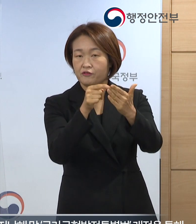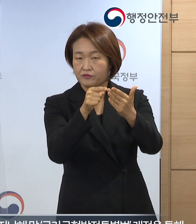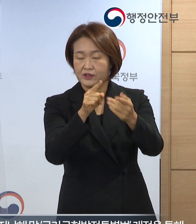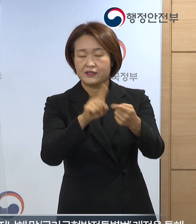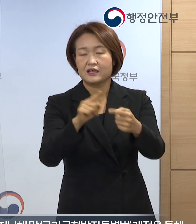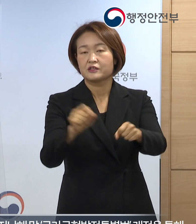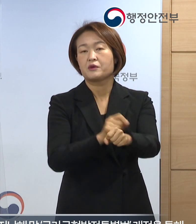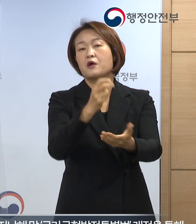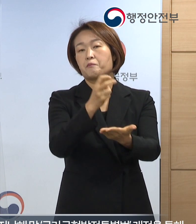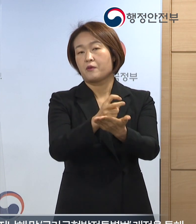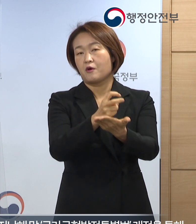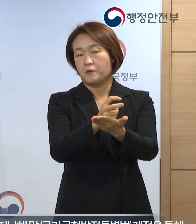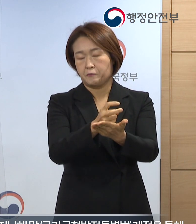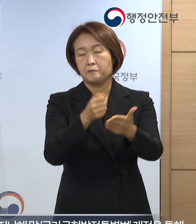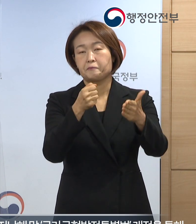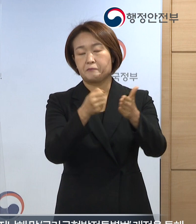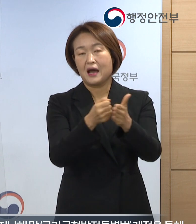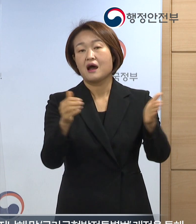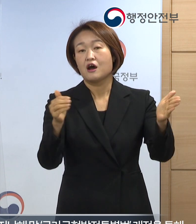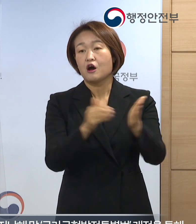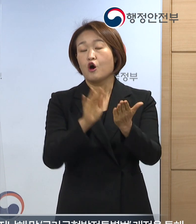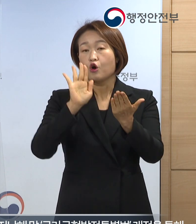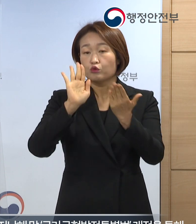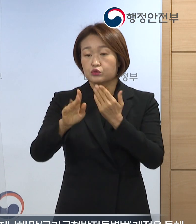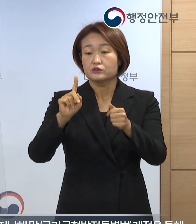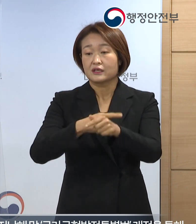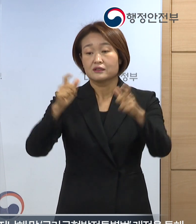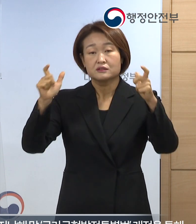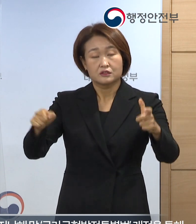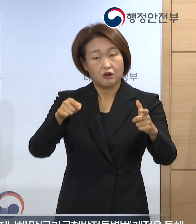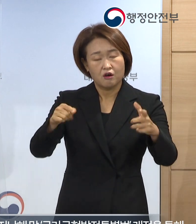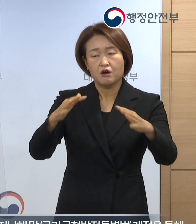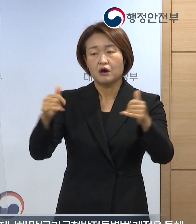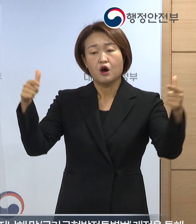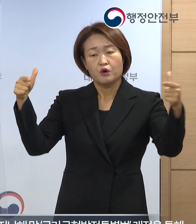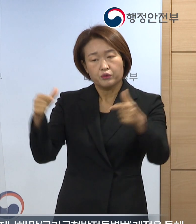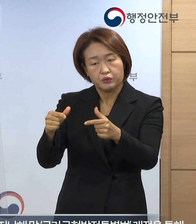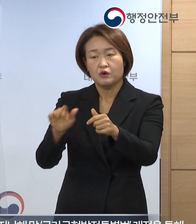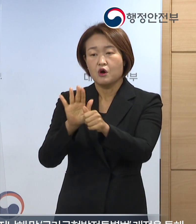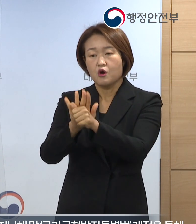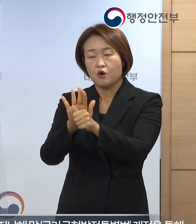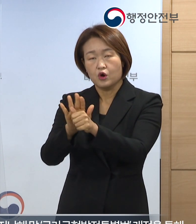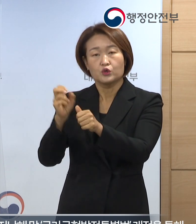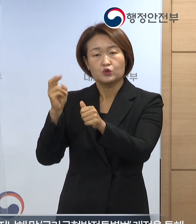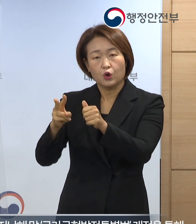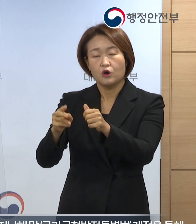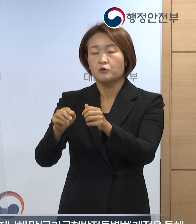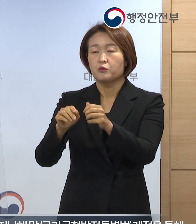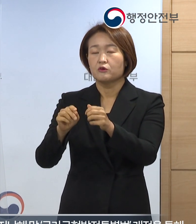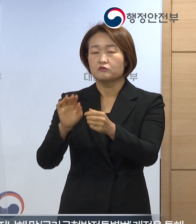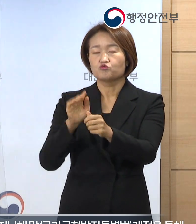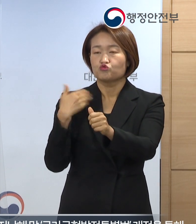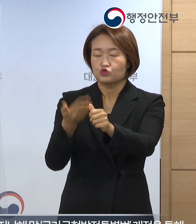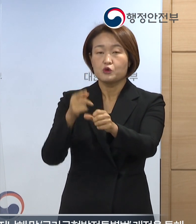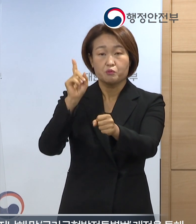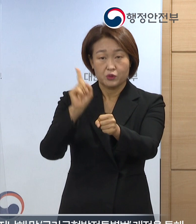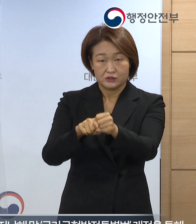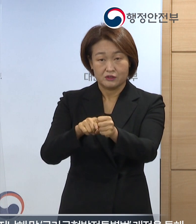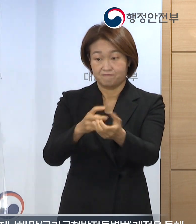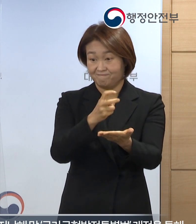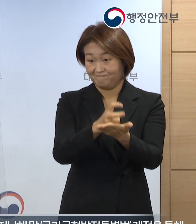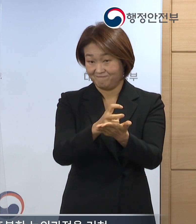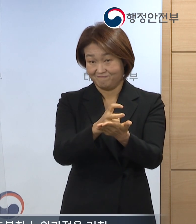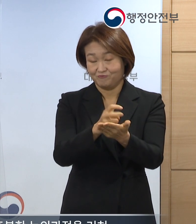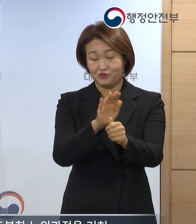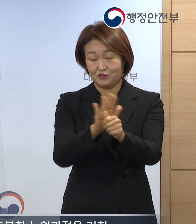시급한 지원이 필요한 인구 감소지역 지정과 지원 시행을 위한 제도적 근거를 마련한 바